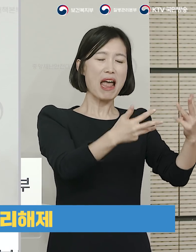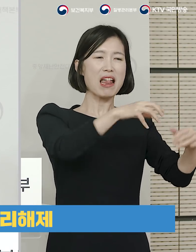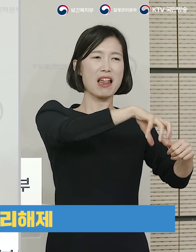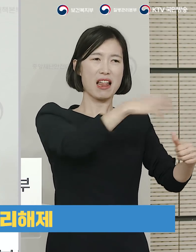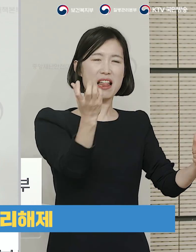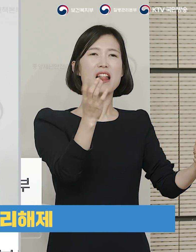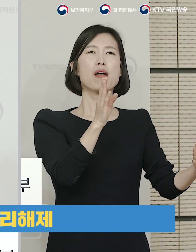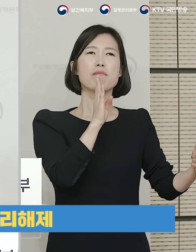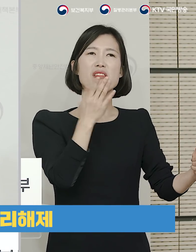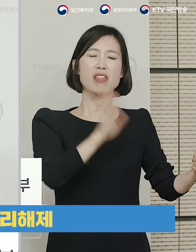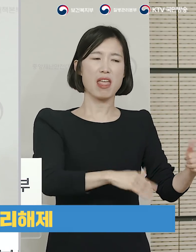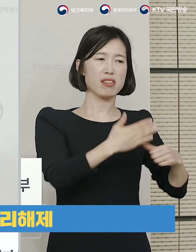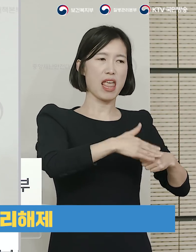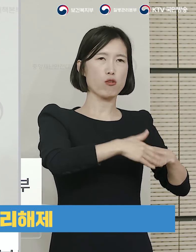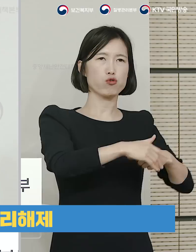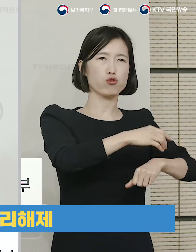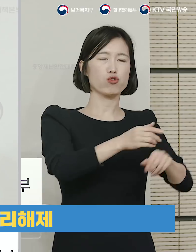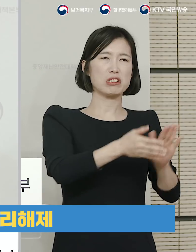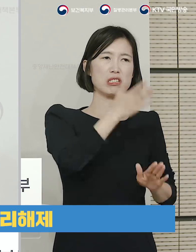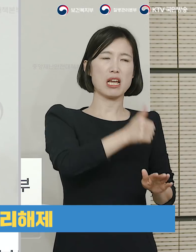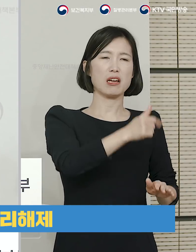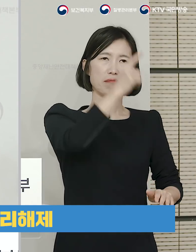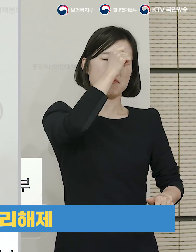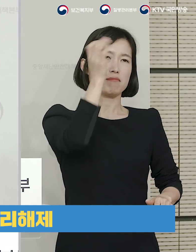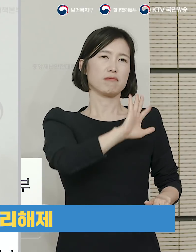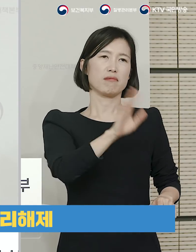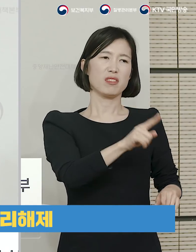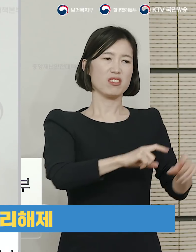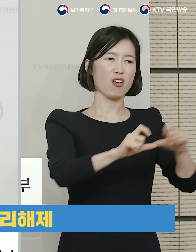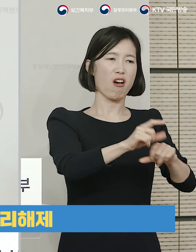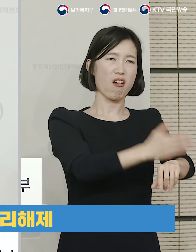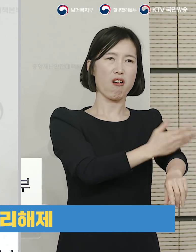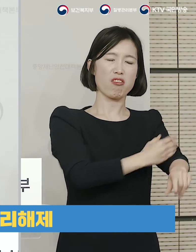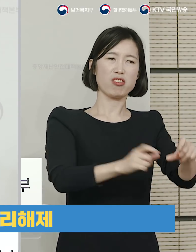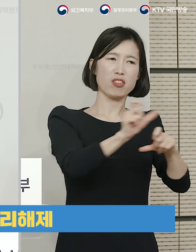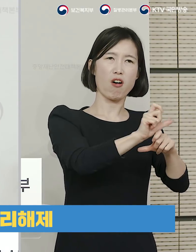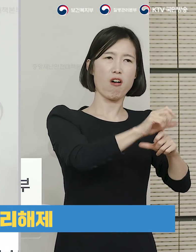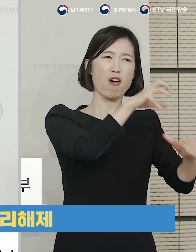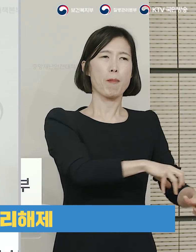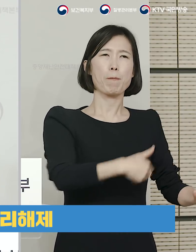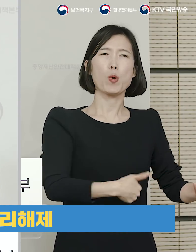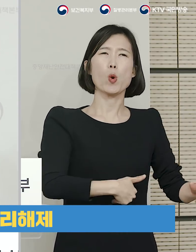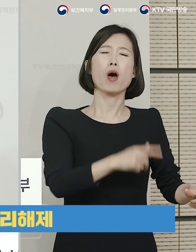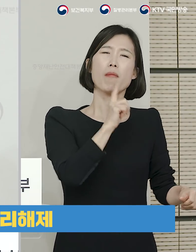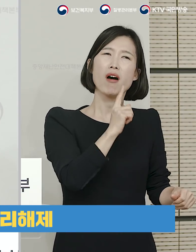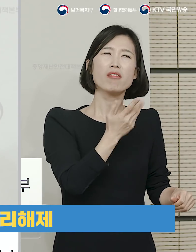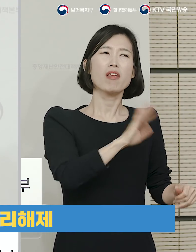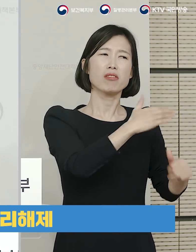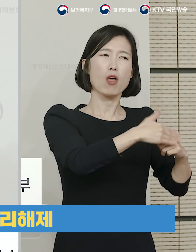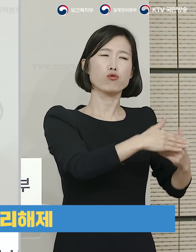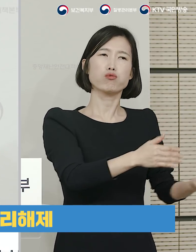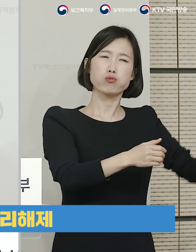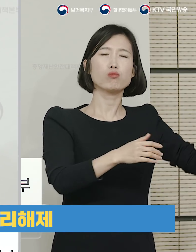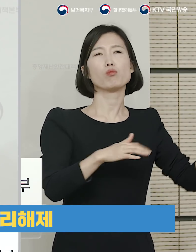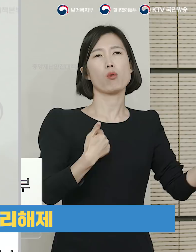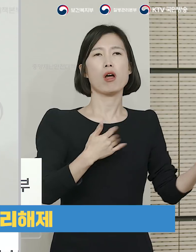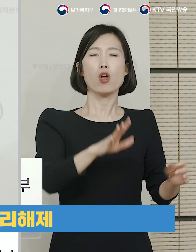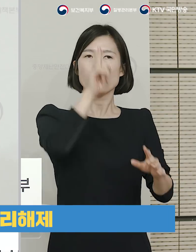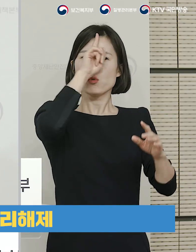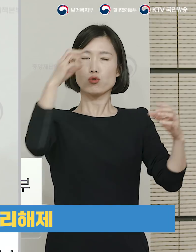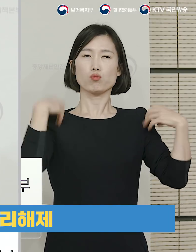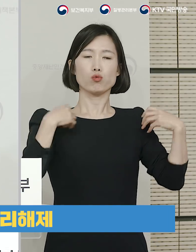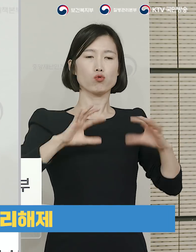추가적인 조치를 할지에 대해서는 판단해 볼 문제입니다만 어쨌든